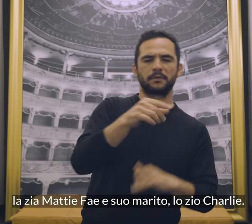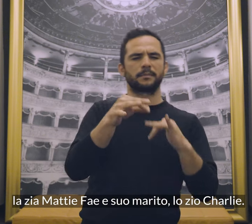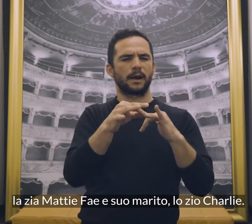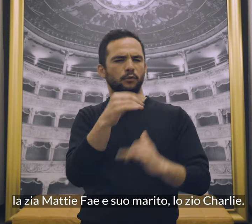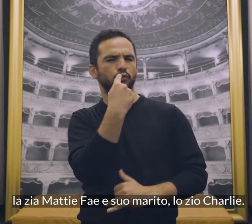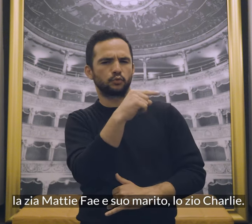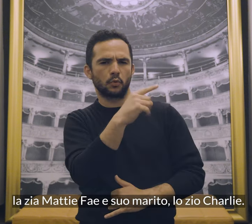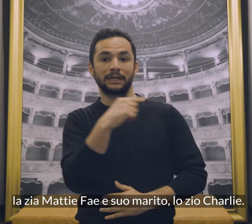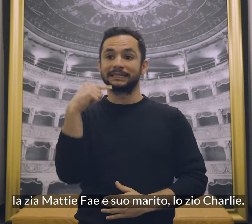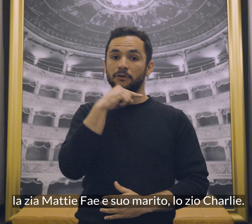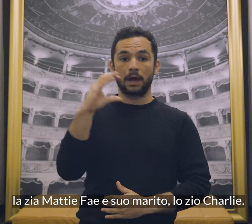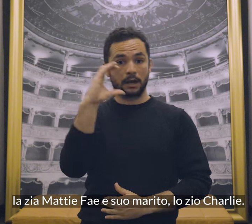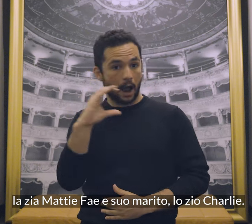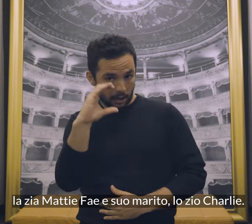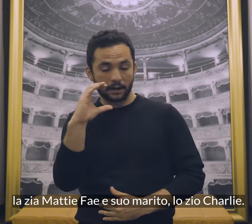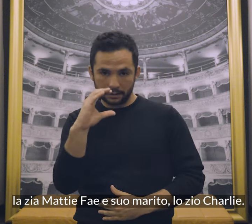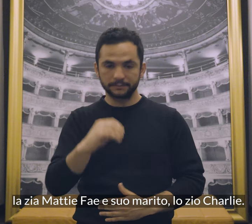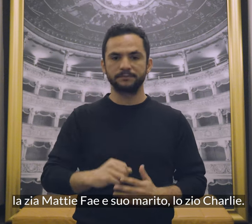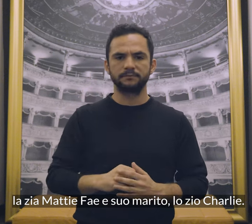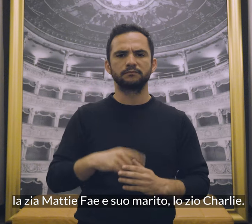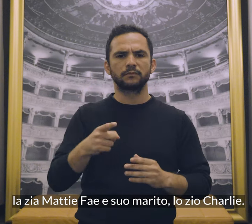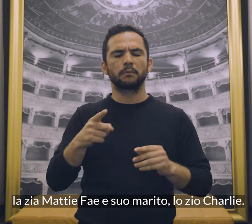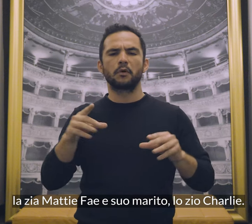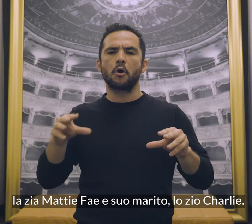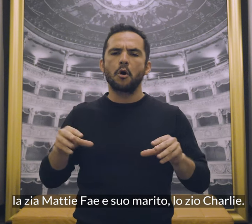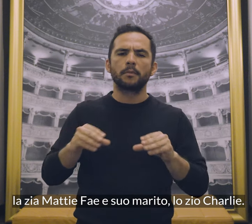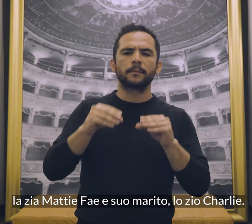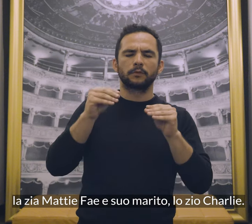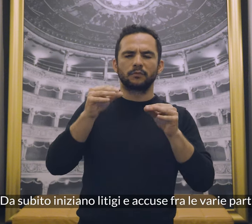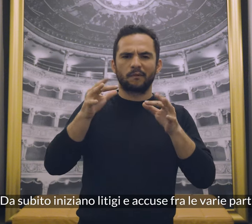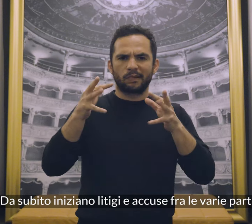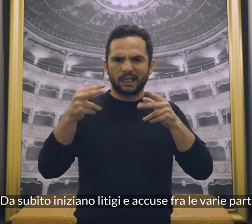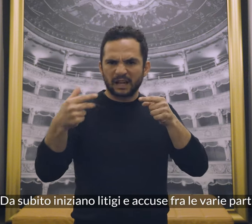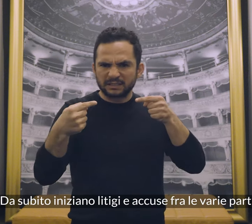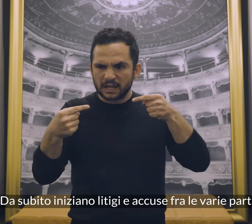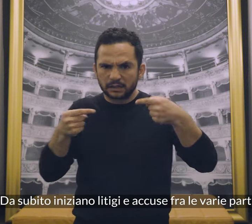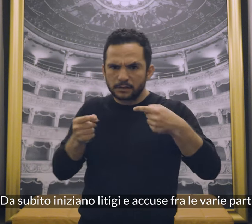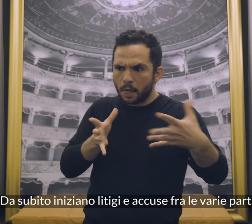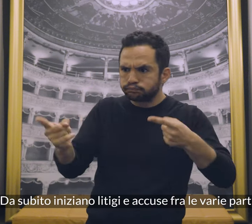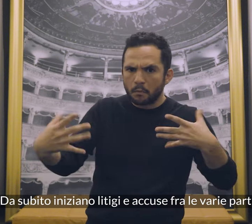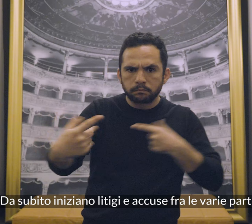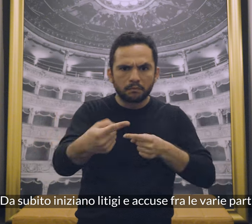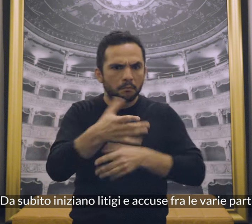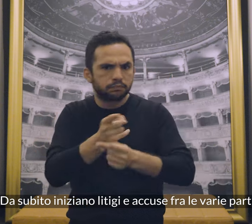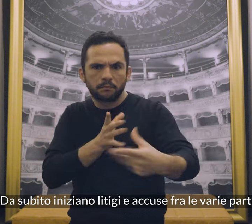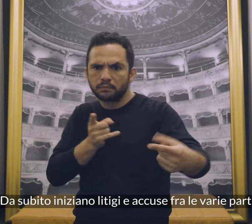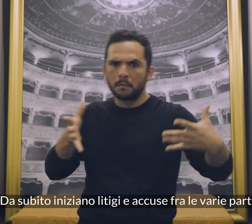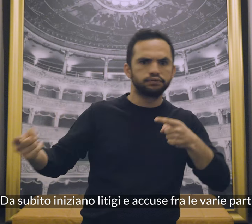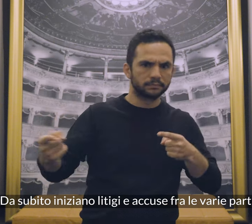e suo marito, do zio Charlie. Da subito iniziano litigi e accuse